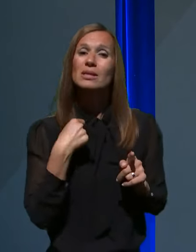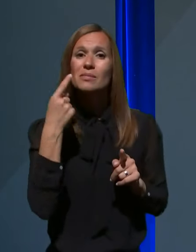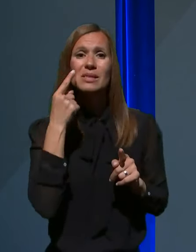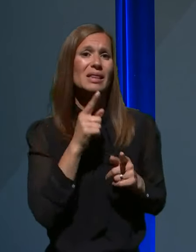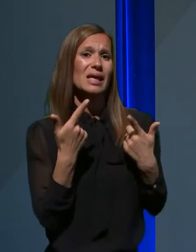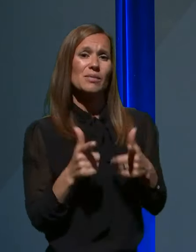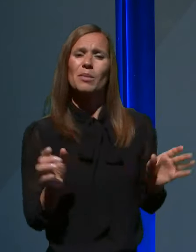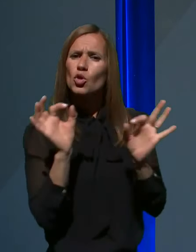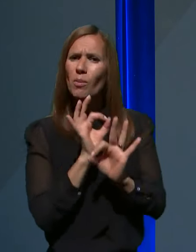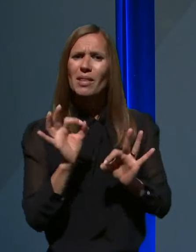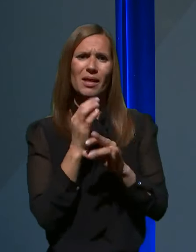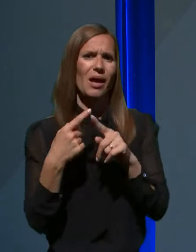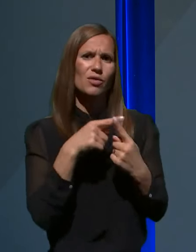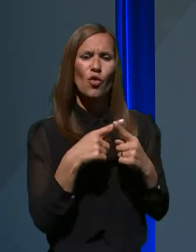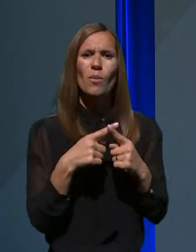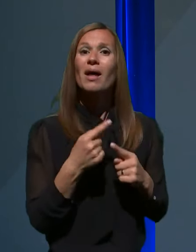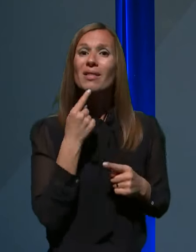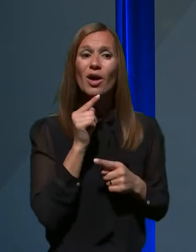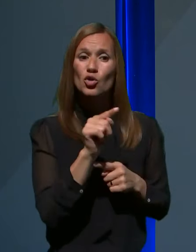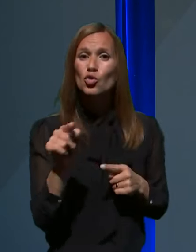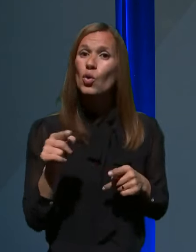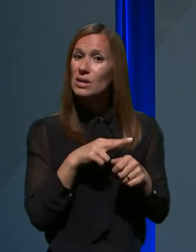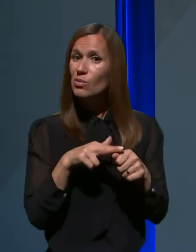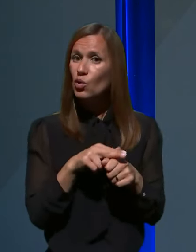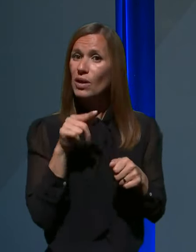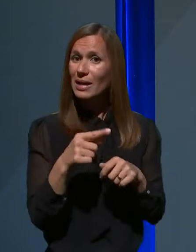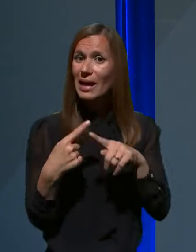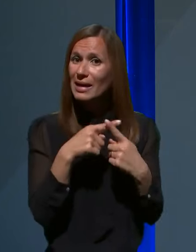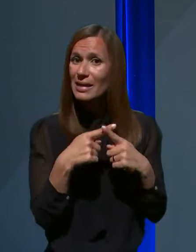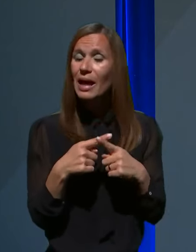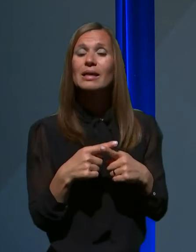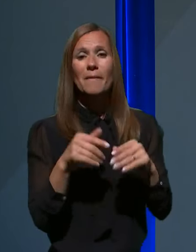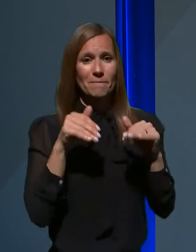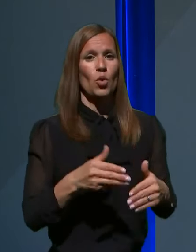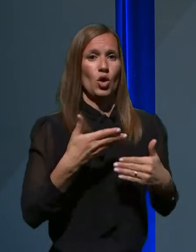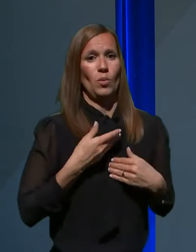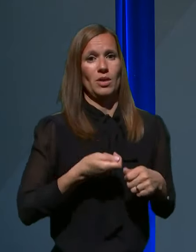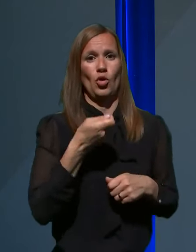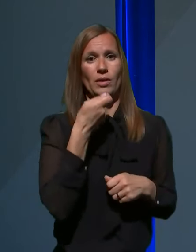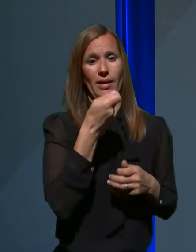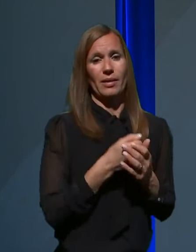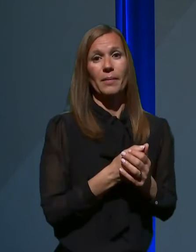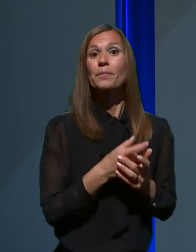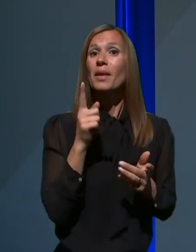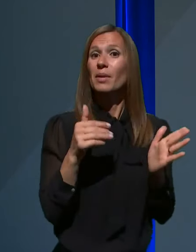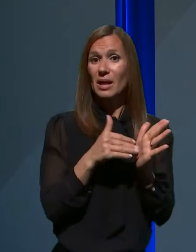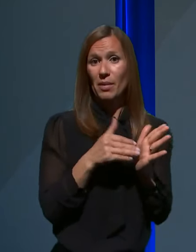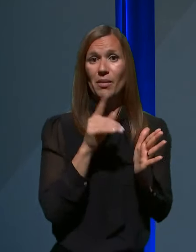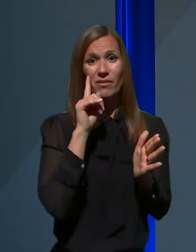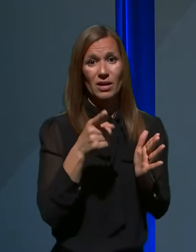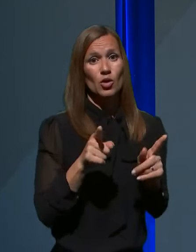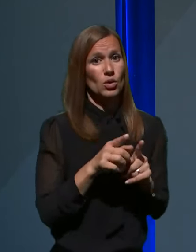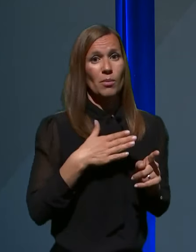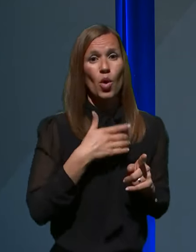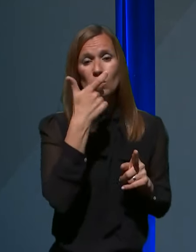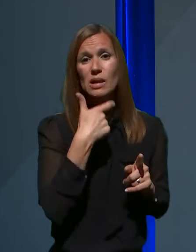nobenega dvoma v to, da kdor je izpolnjuje te kriterije, da bi ga dobil. Treba je pa vedeti, seveda, da tudi moje osebno mnenje